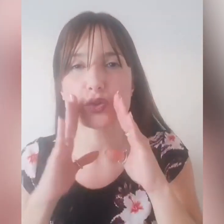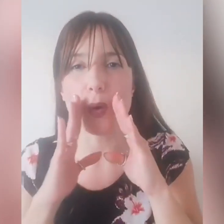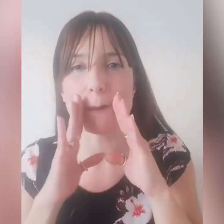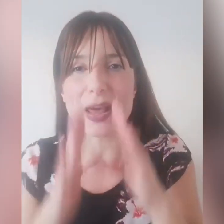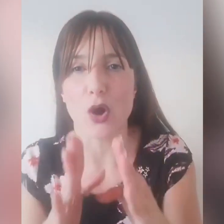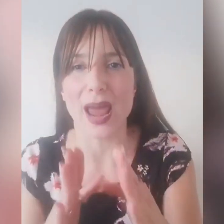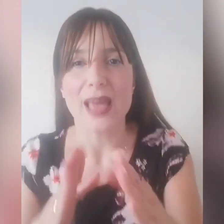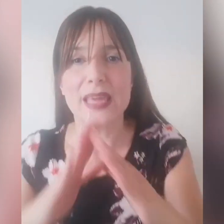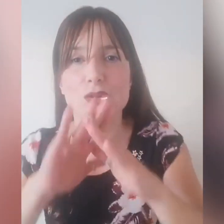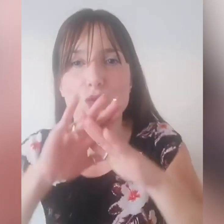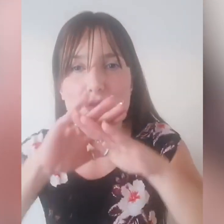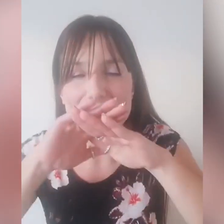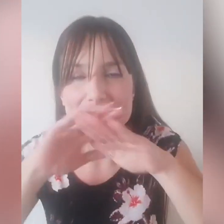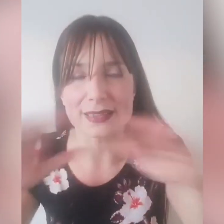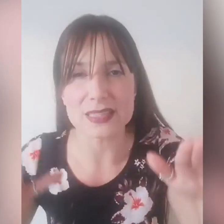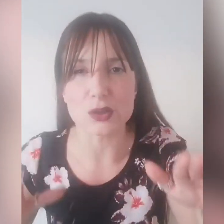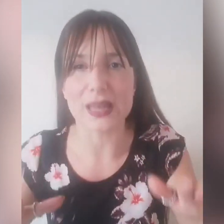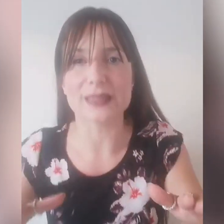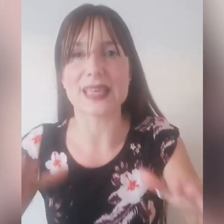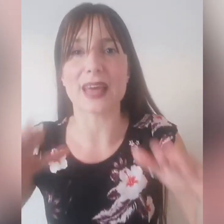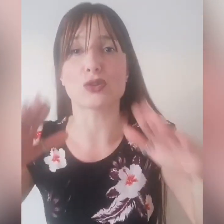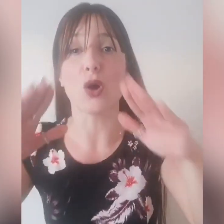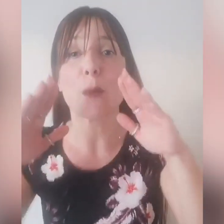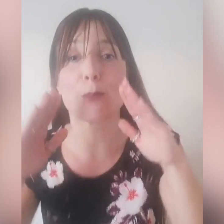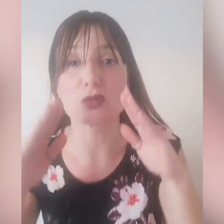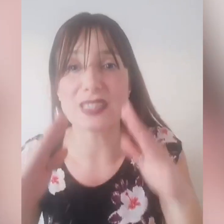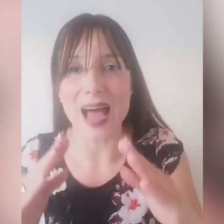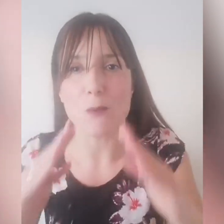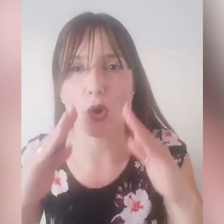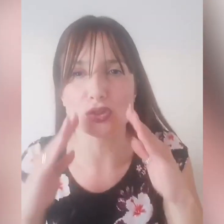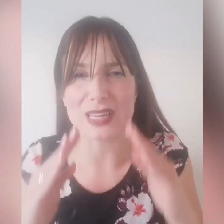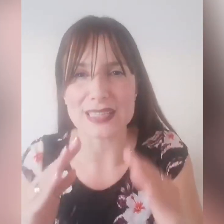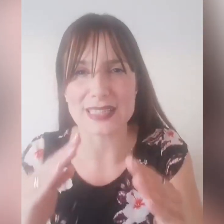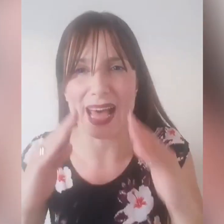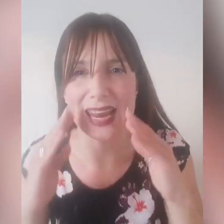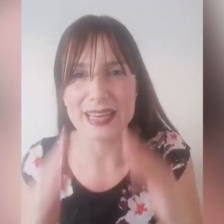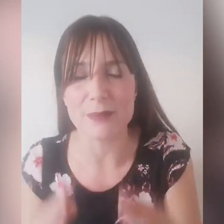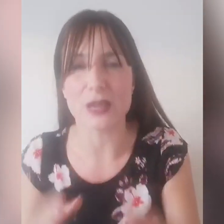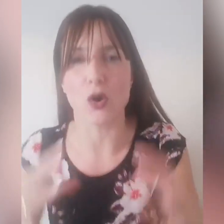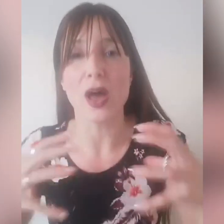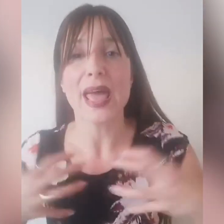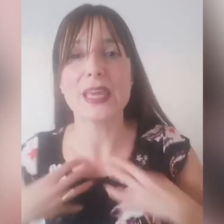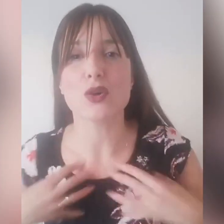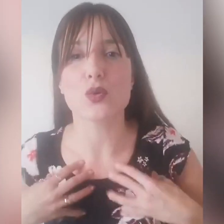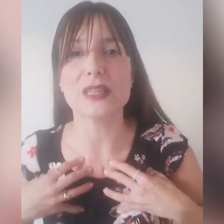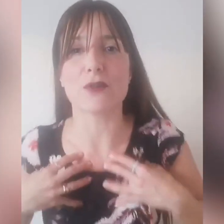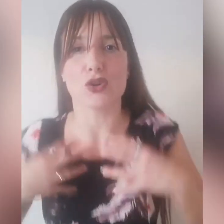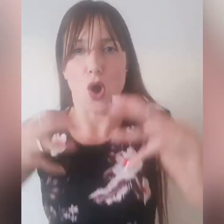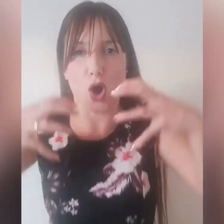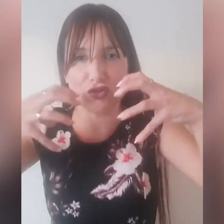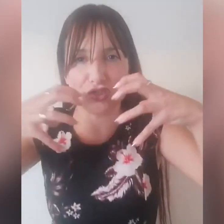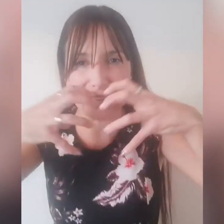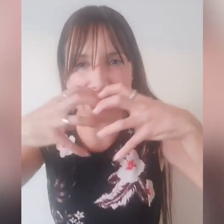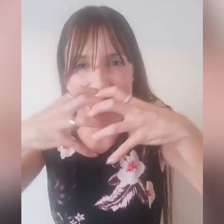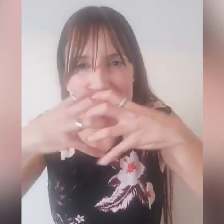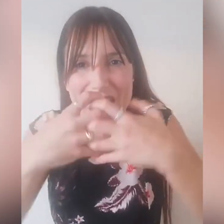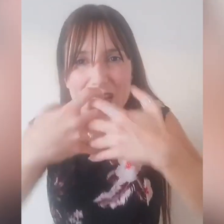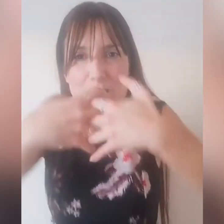sua parola, in tutta la tentazione nel deserto possiamo contrastare il nemico e io quindi voglio oggi legarmi